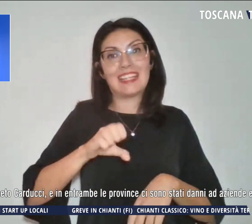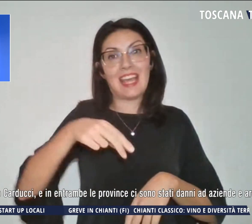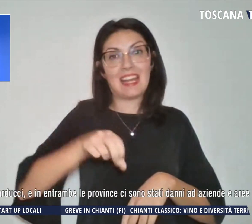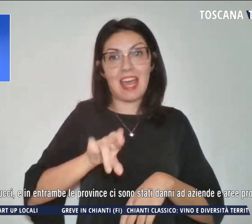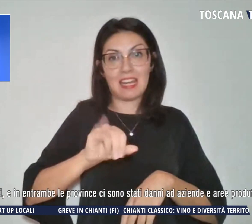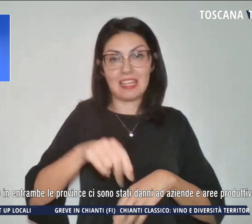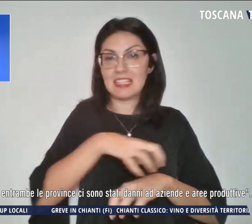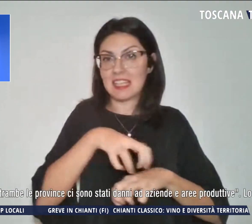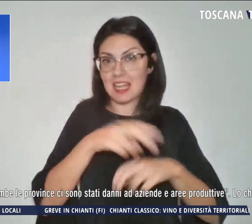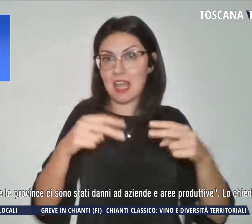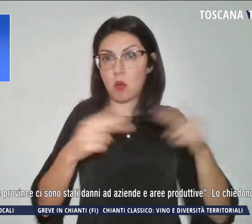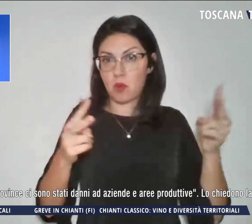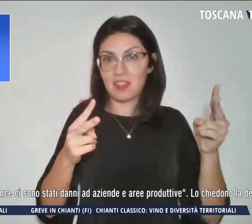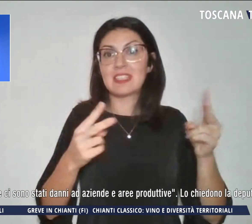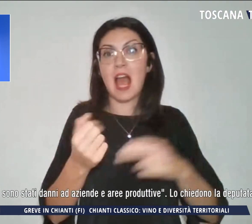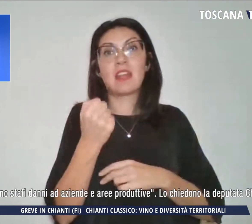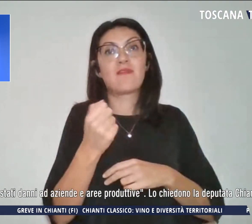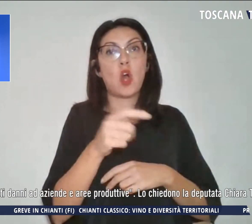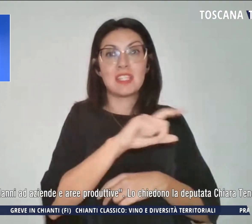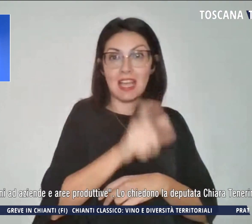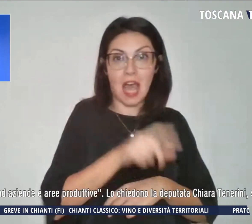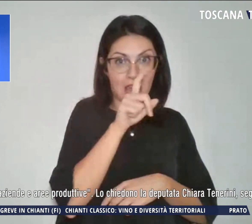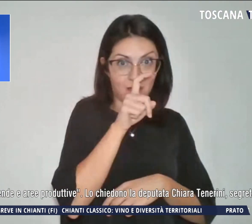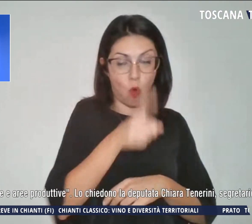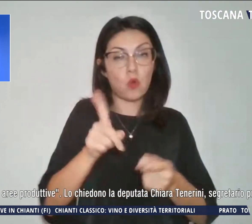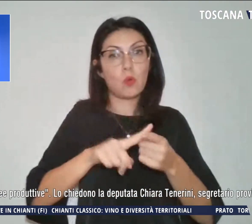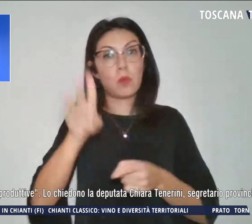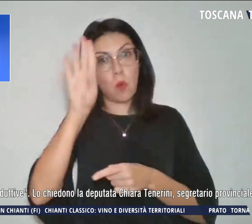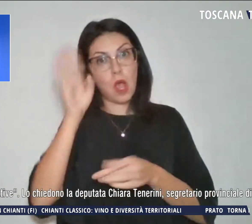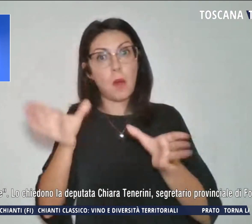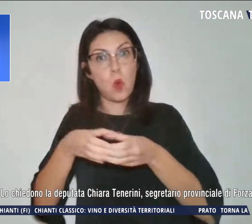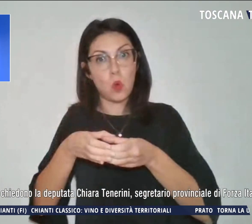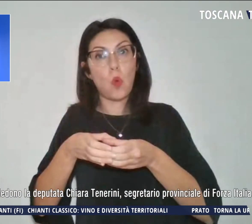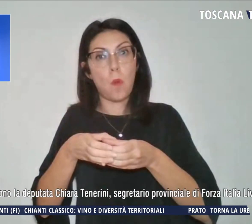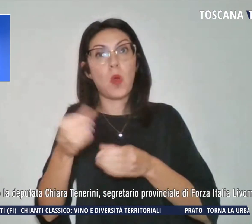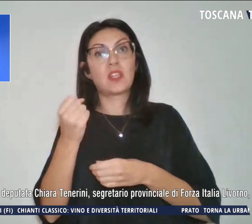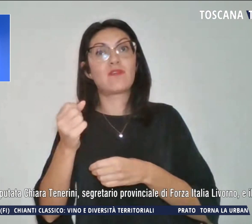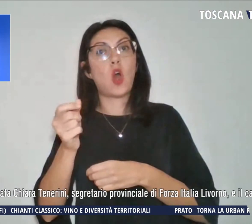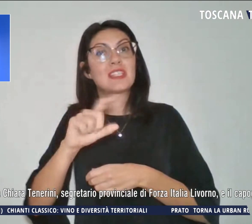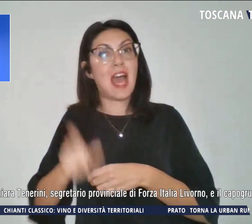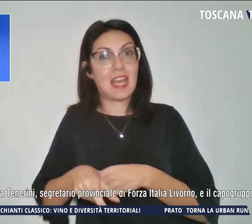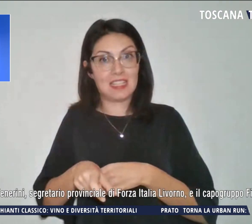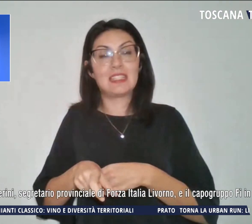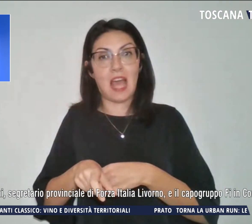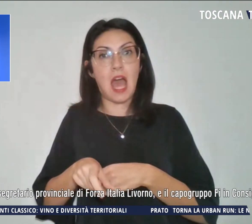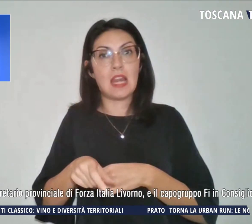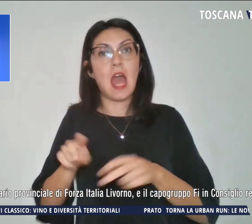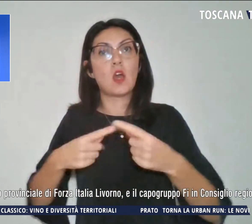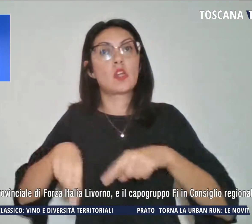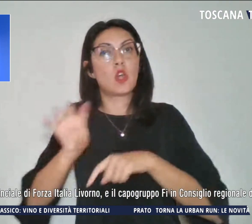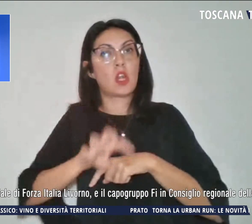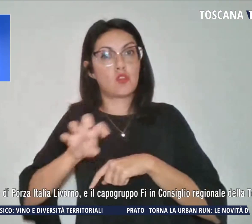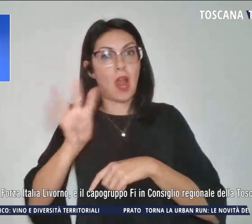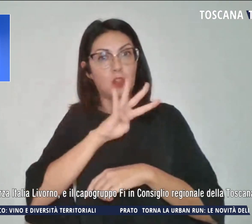provinciale di Forza Italia Livorno e il capogruppo di Forza Italia in consiglio regionale della Toscana. Marco